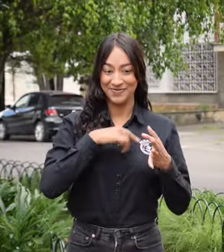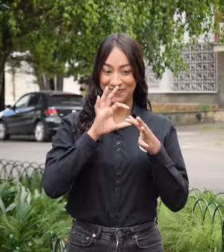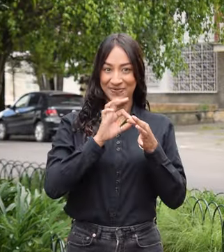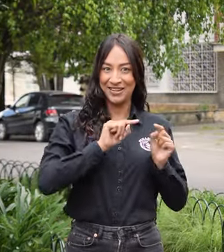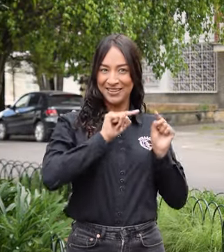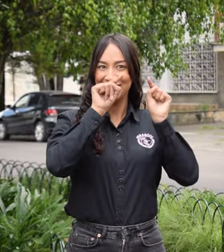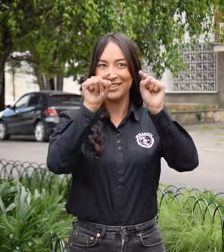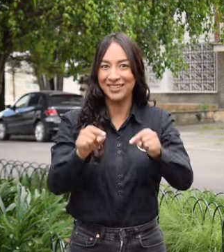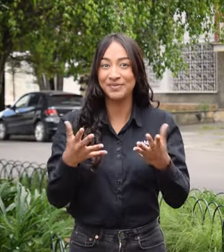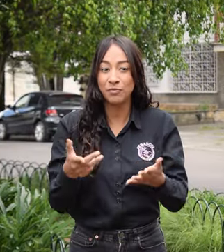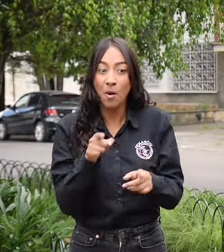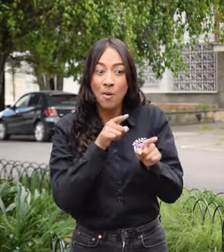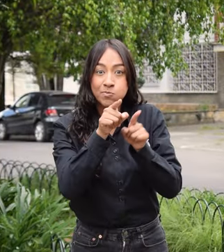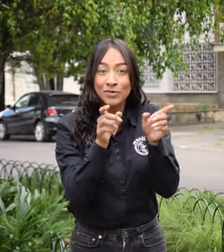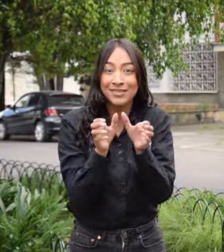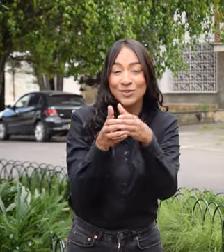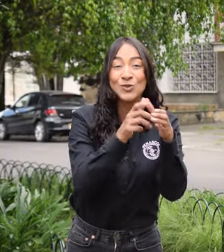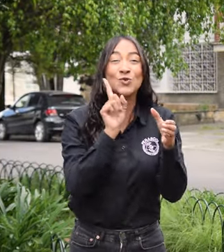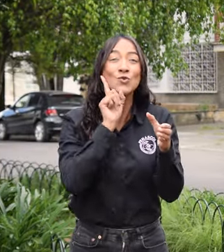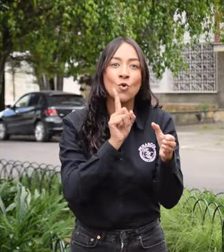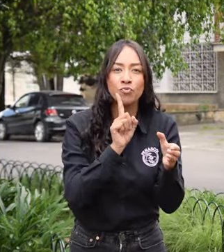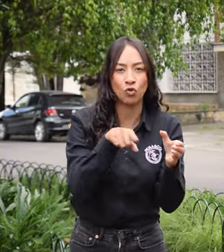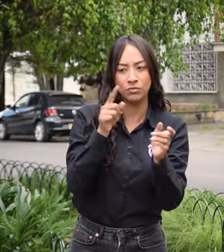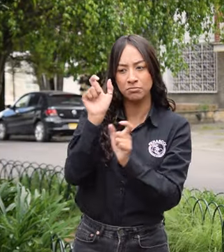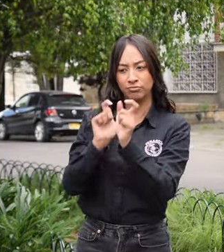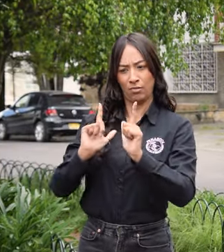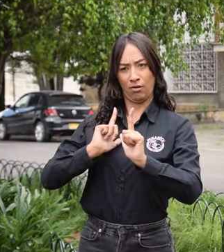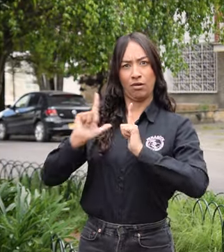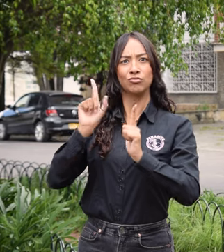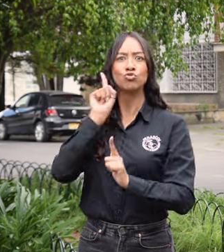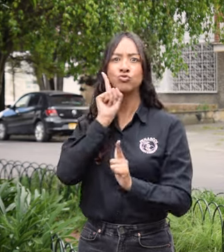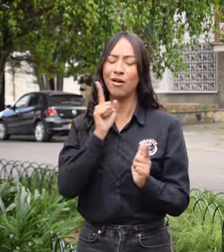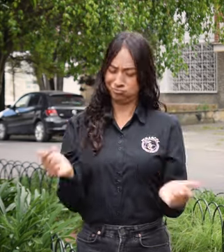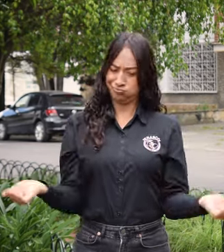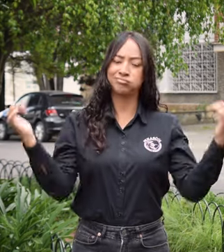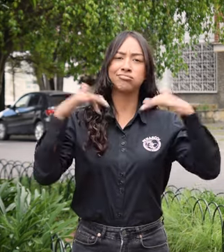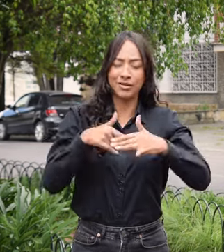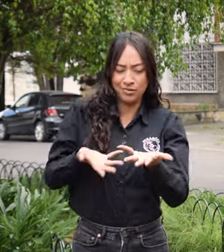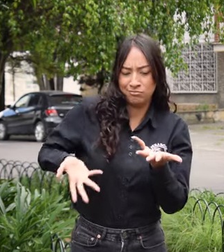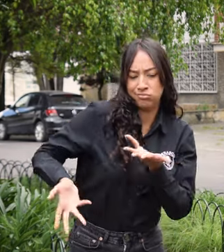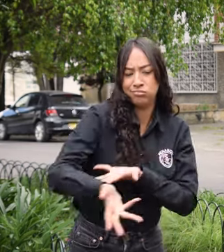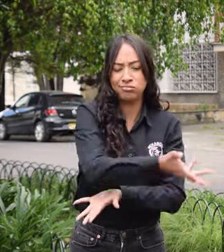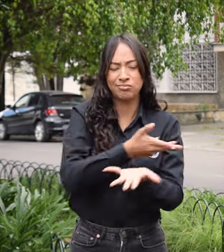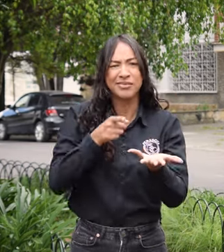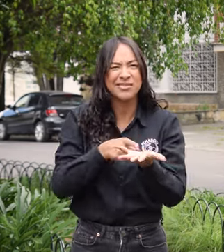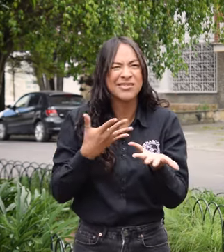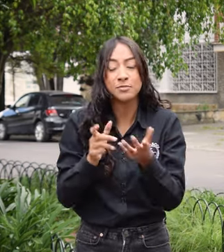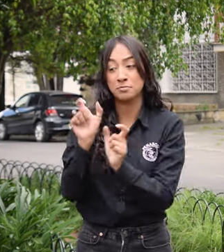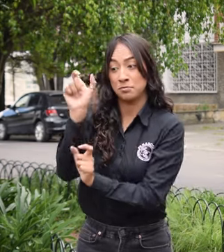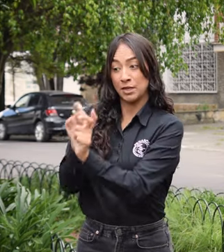En este tiempo estaremos compartiendo con líderes sordos y también con las personas sordas de las asociaciones. Será